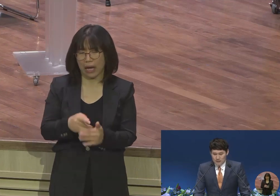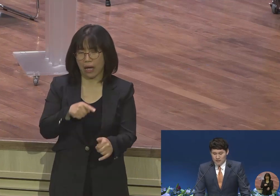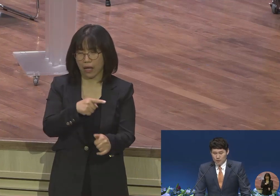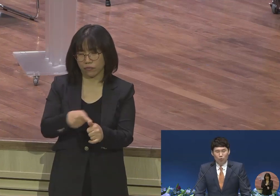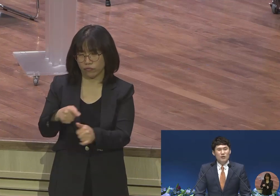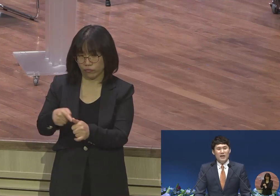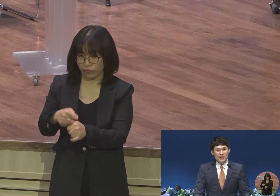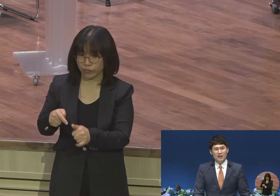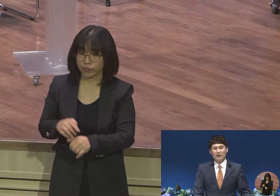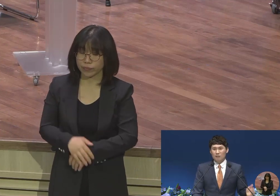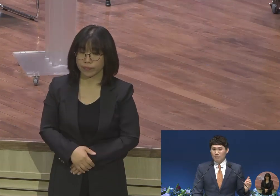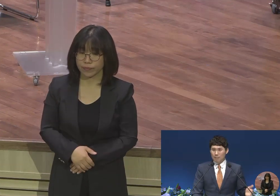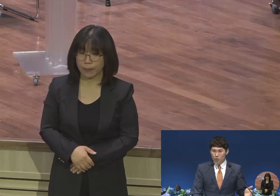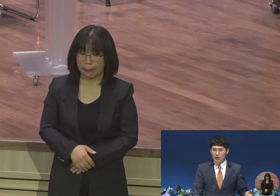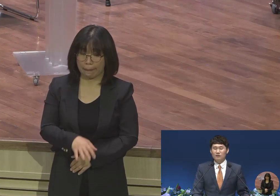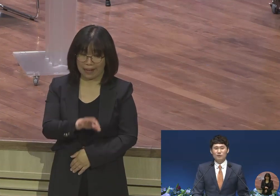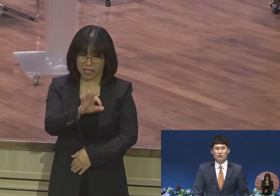돈이 아니라 만몬이라는 거죠